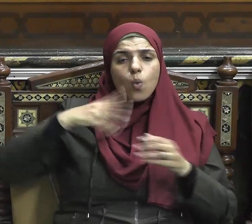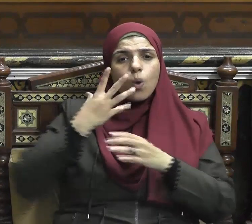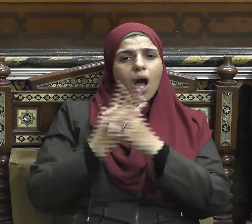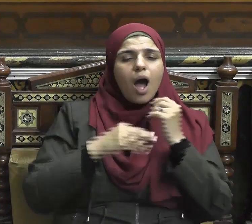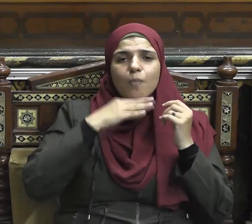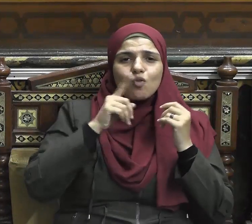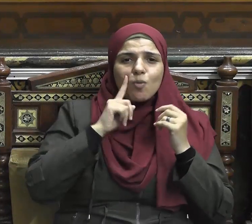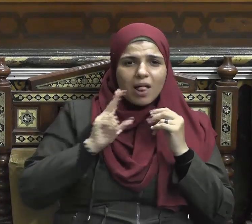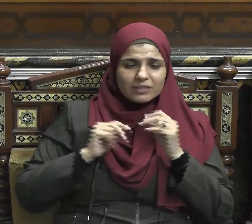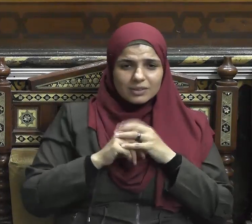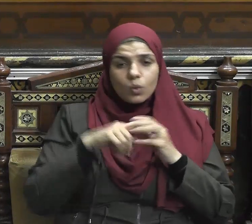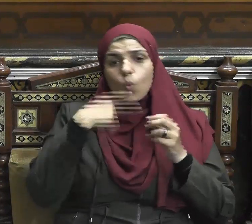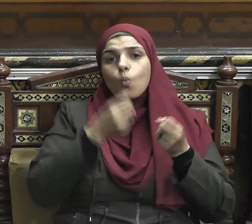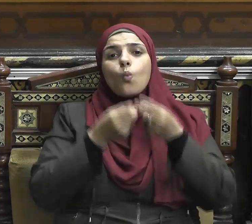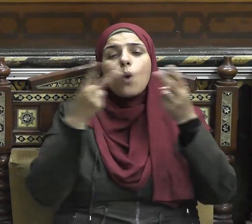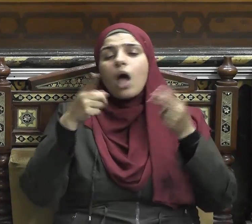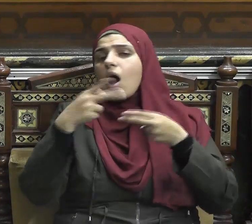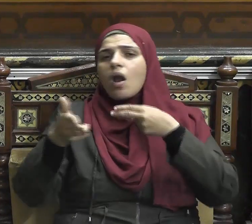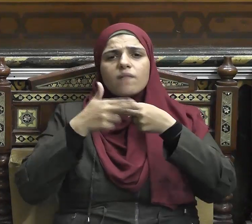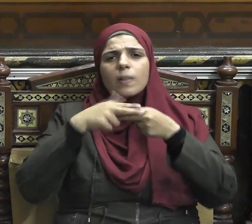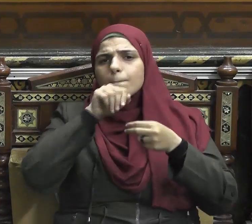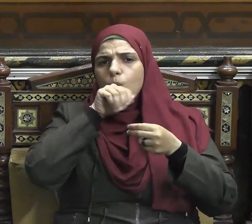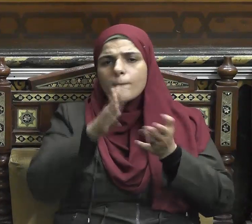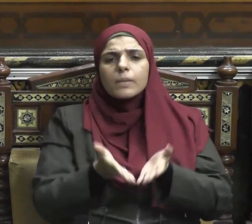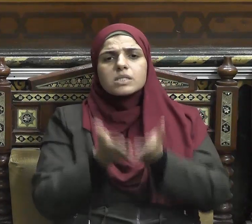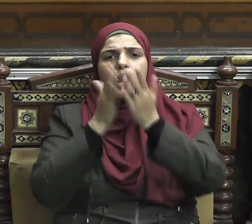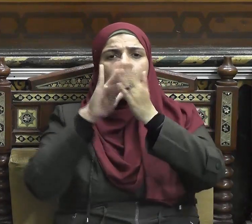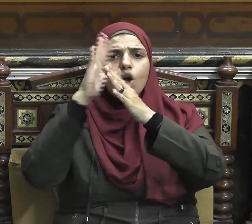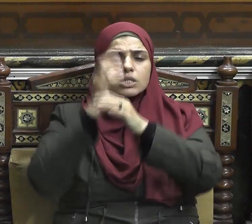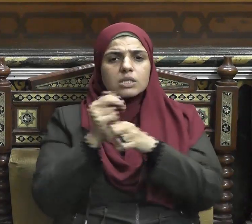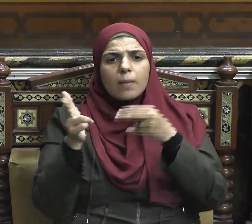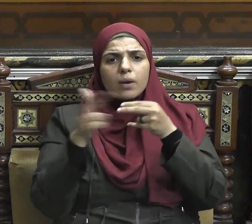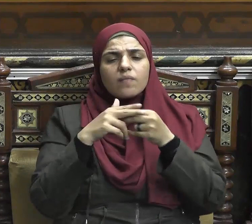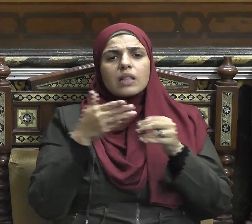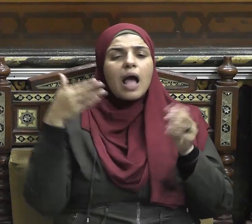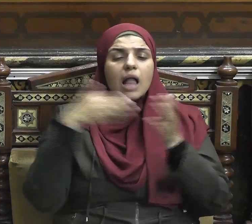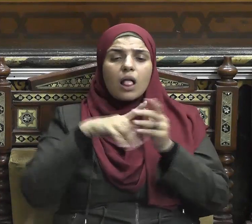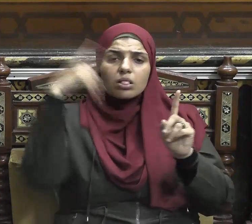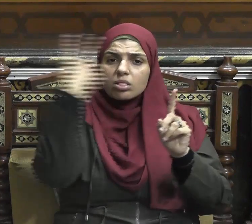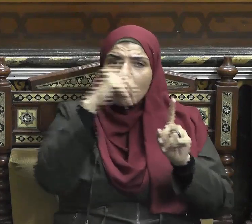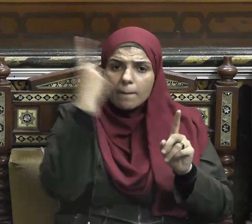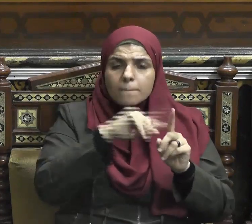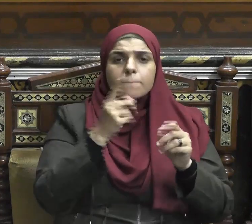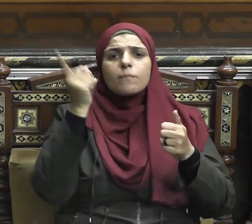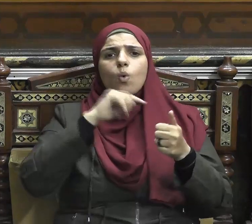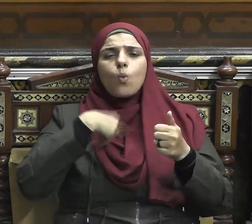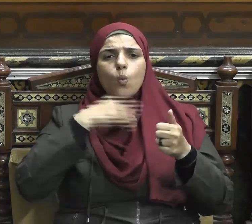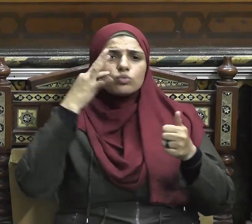ويقول نبينا صلى الله عليه وسلم من أشار إلى أخيه بحديدة